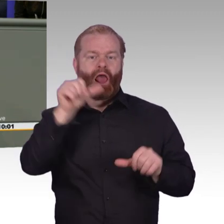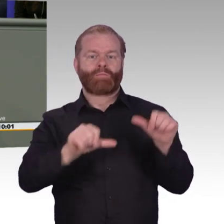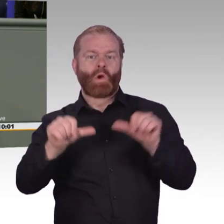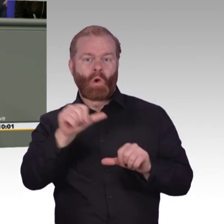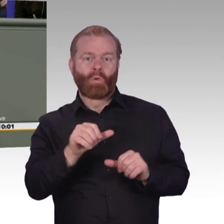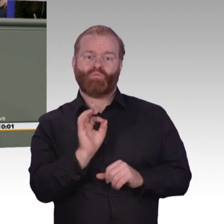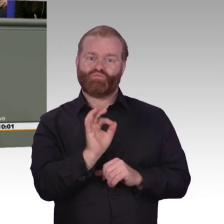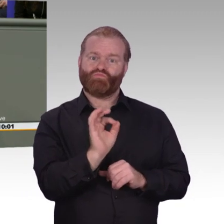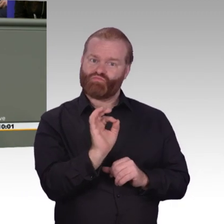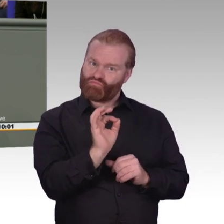Armutszeugnis.